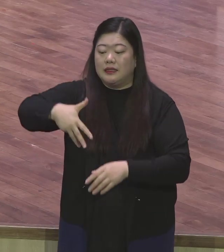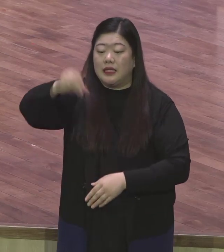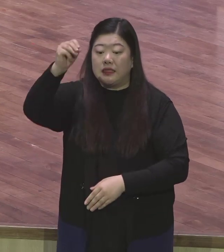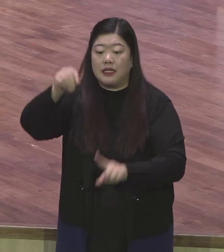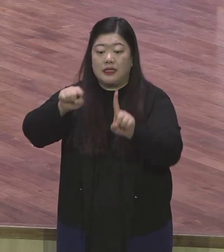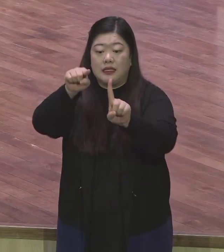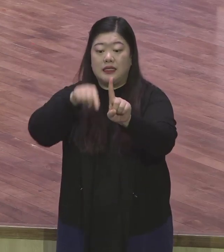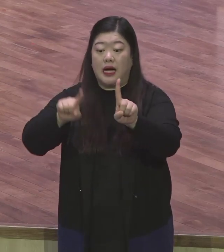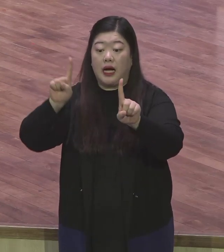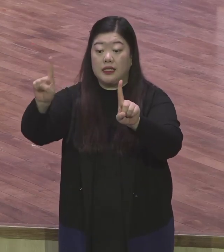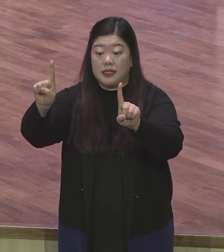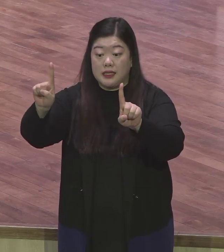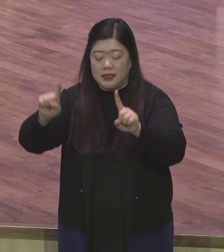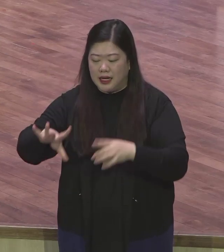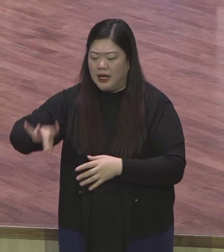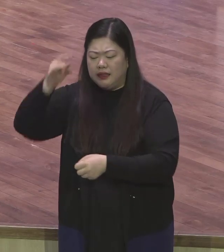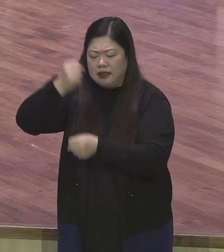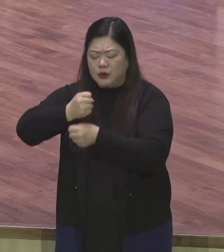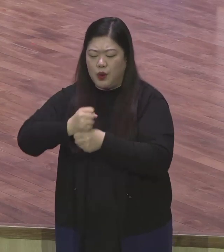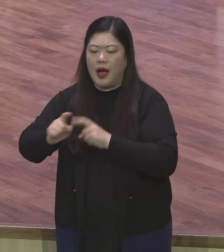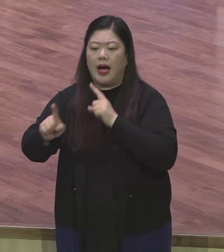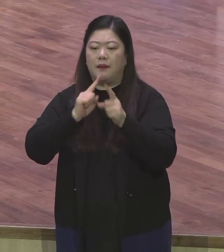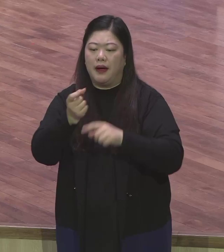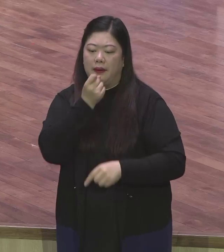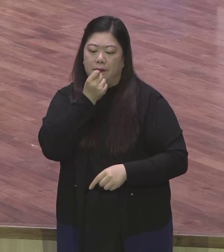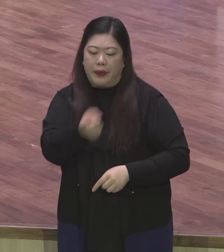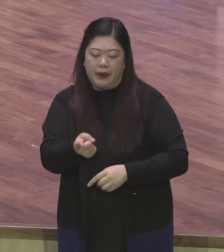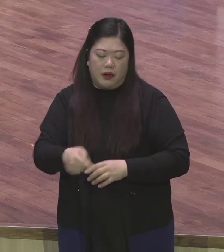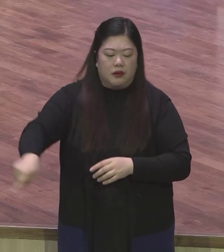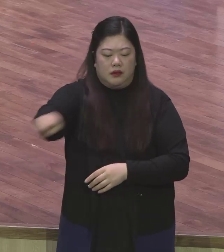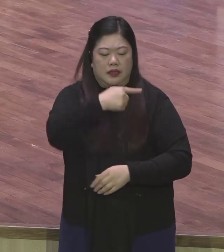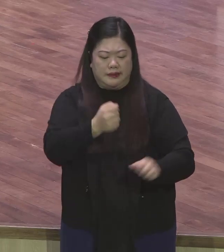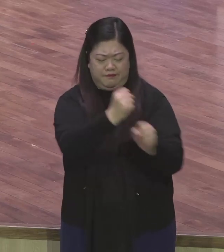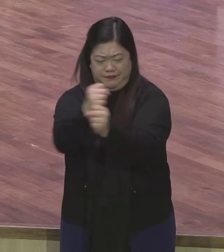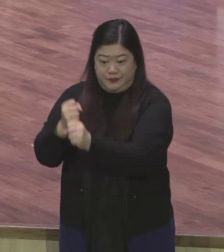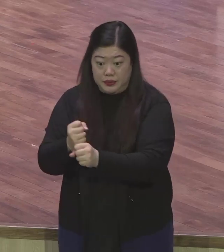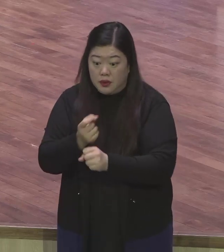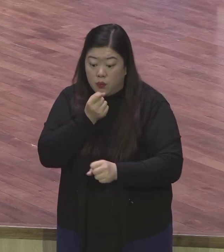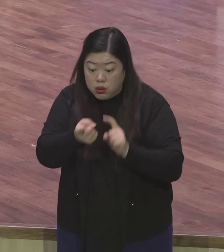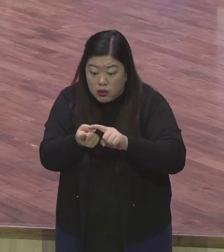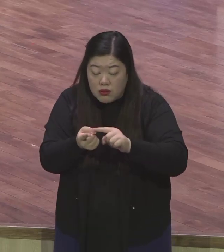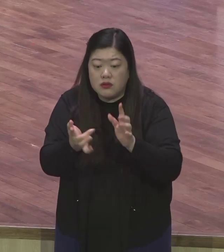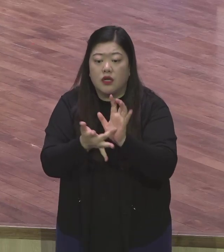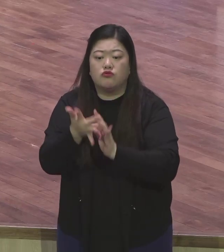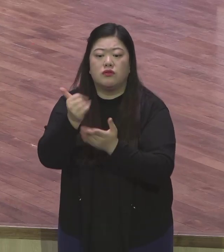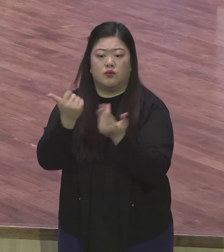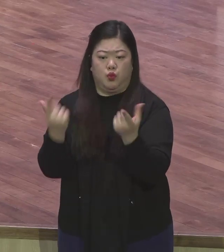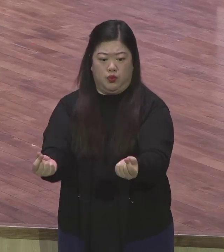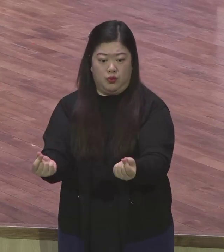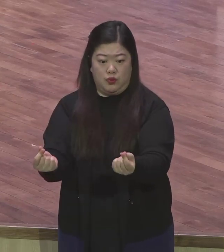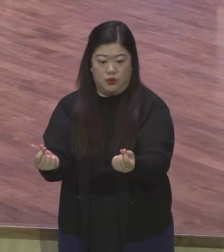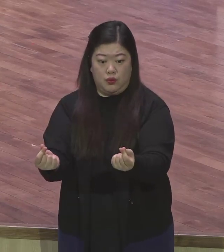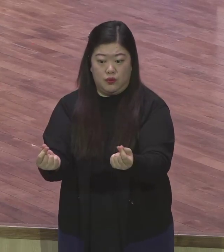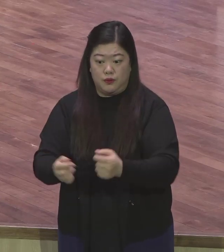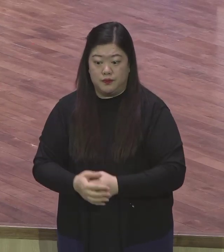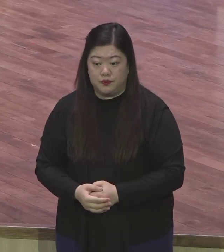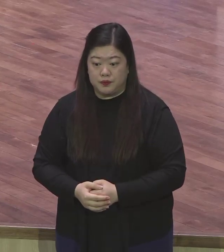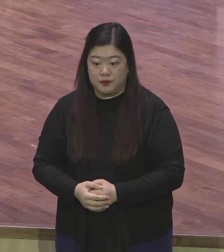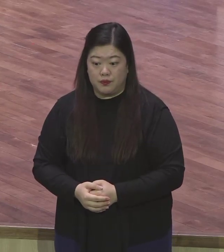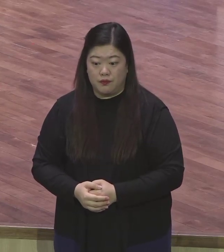그러니까 하나님의 본체다 그분이 하나님이신 원래 하나님이신 예수님이 스스로 모여